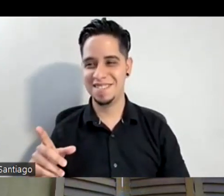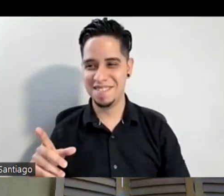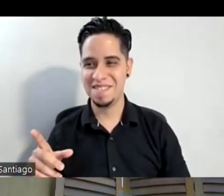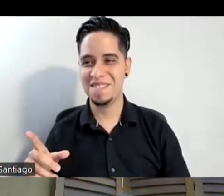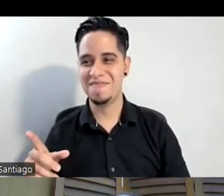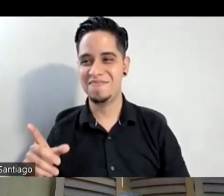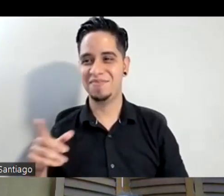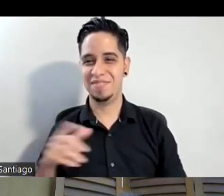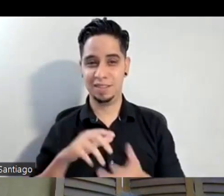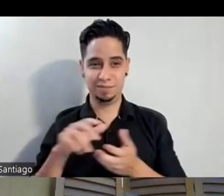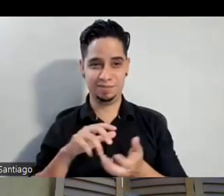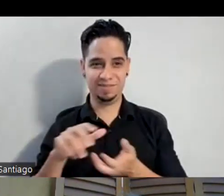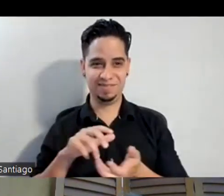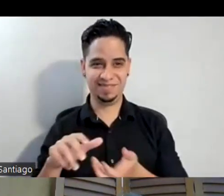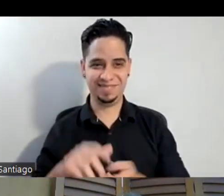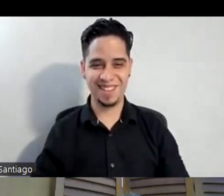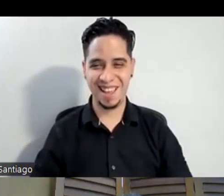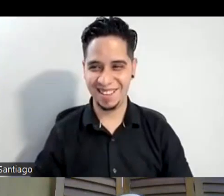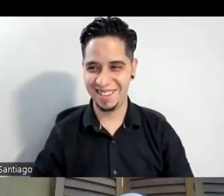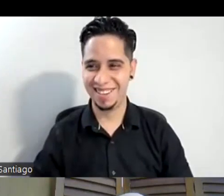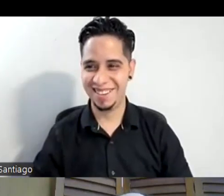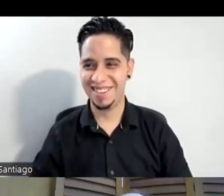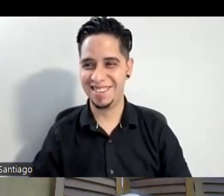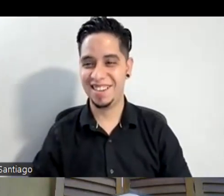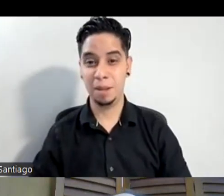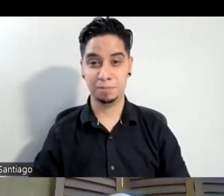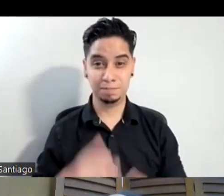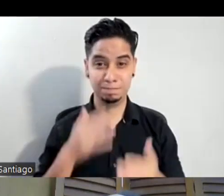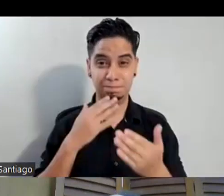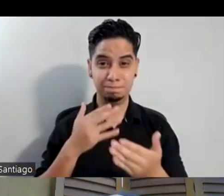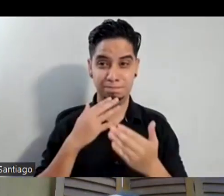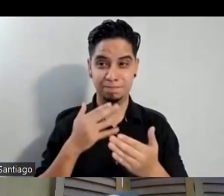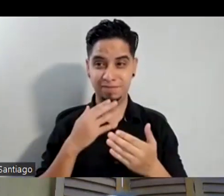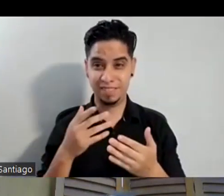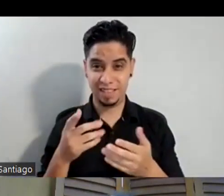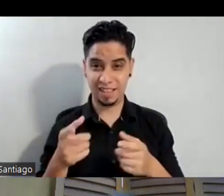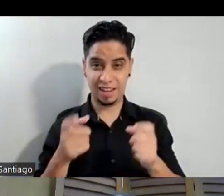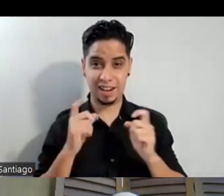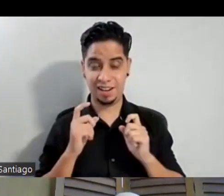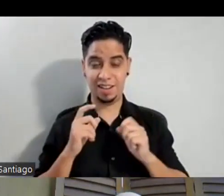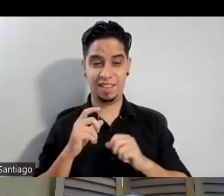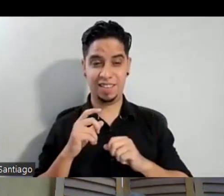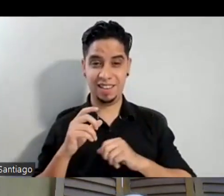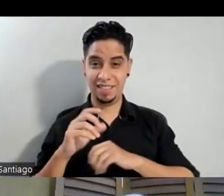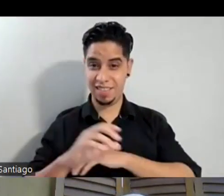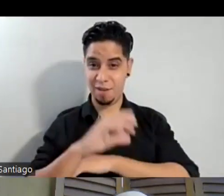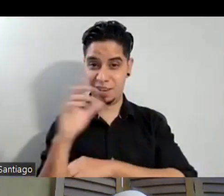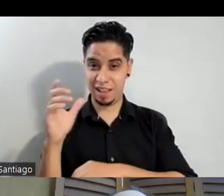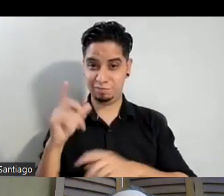W, que está diciendo, ella, ¿verdad, yo? Gracias, ya. Gracias por este regalo de Navidad adelantado a mí. De